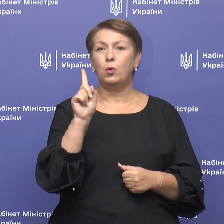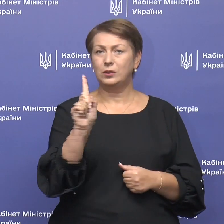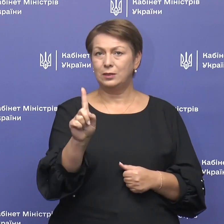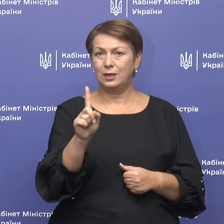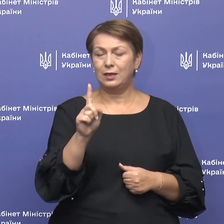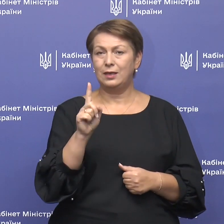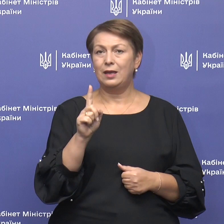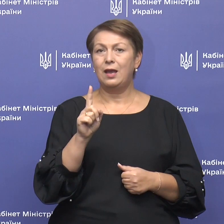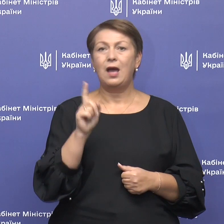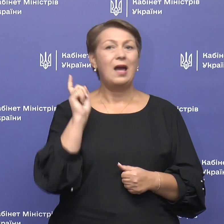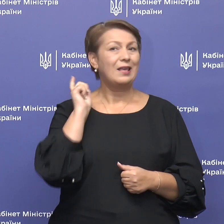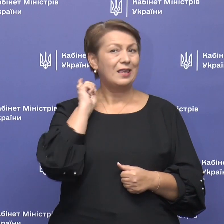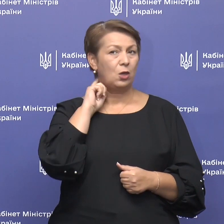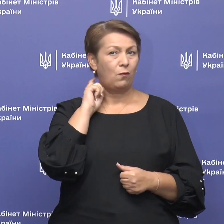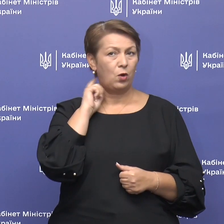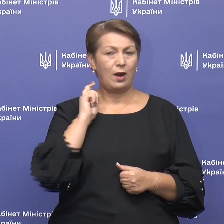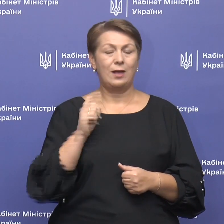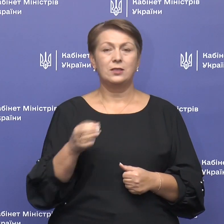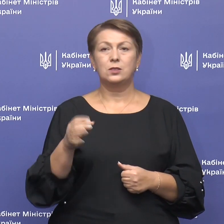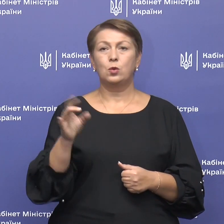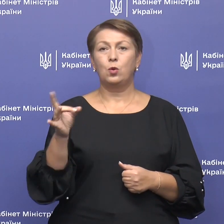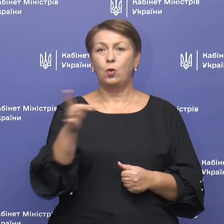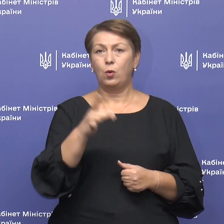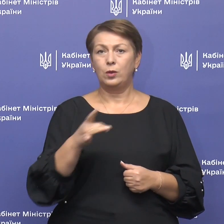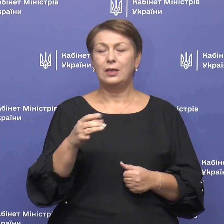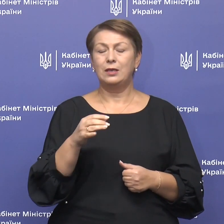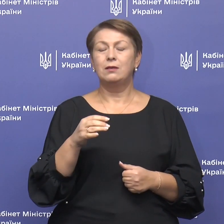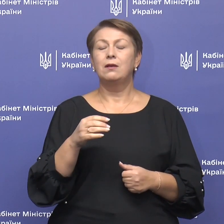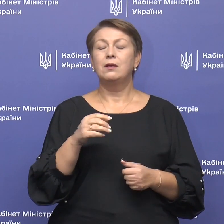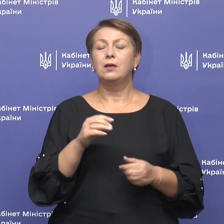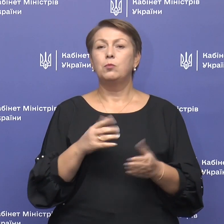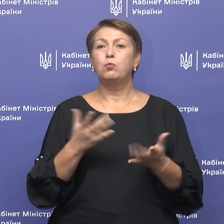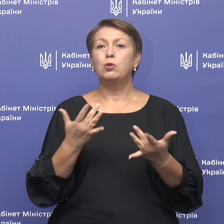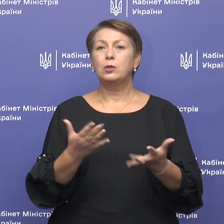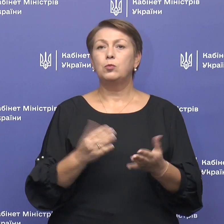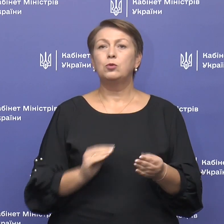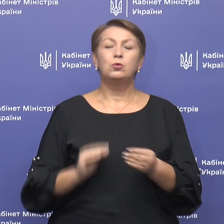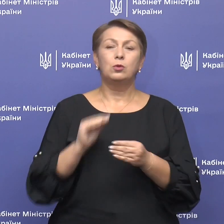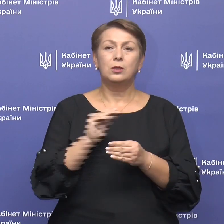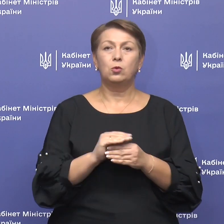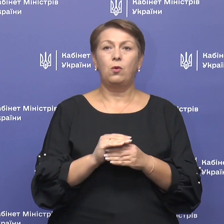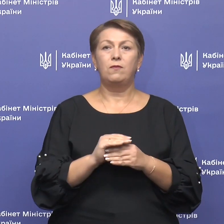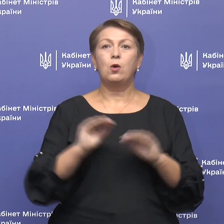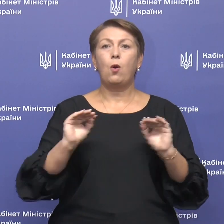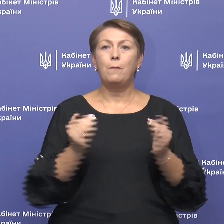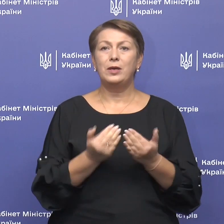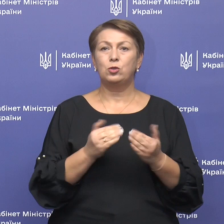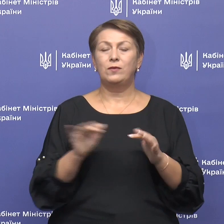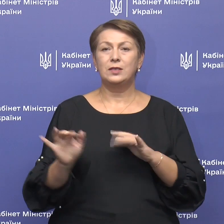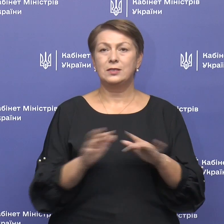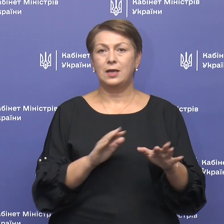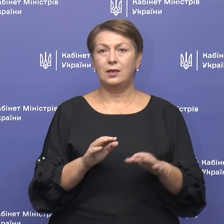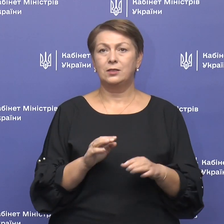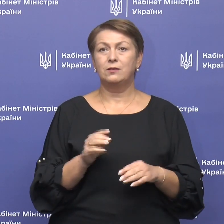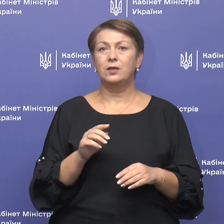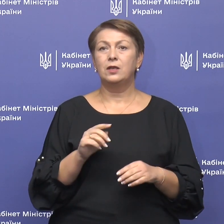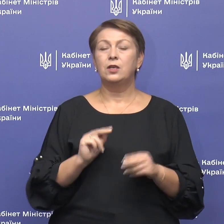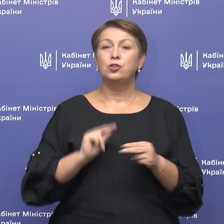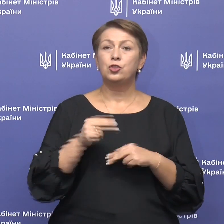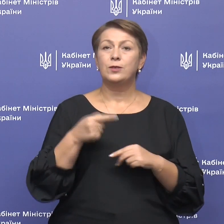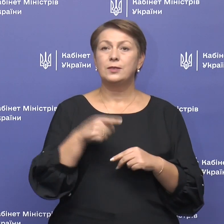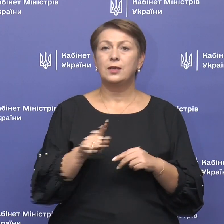Кіровоградської, потребують додаткових обмежувальних заходів через те, що перевищують